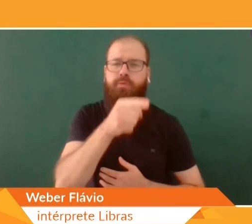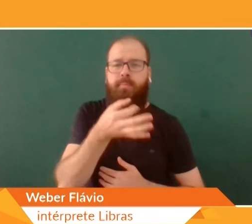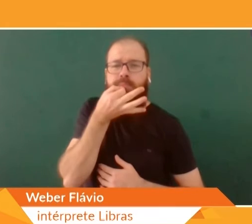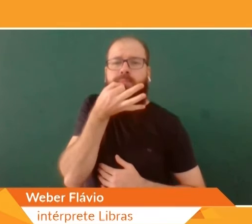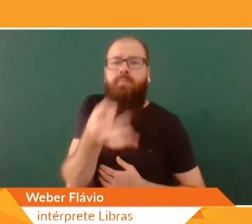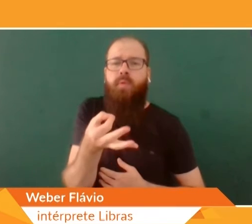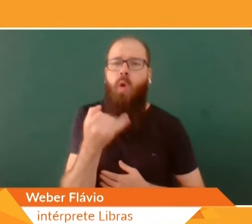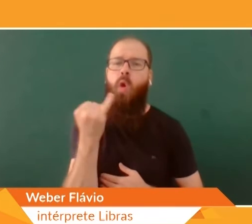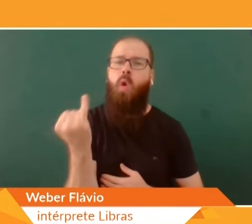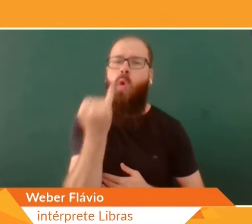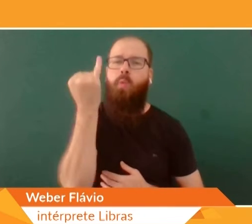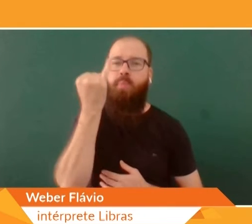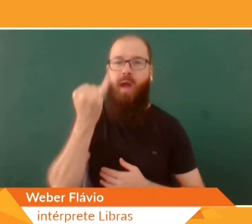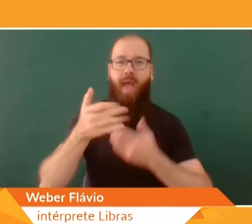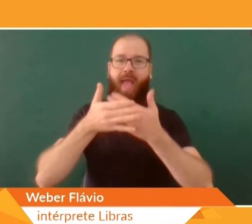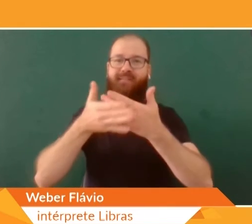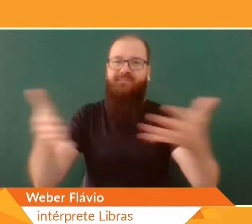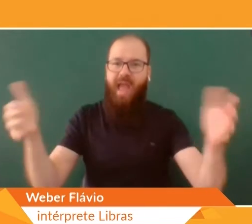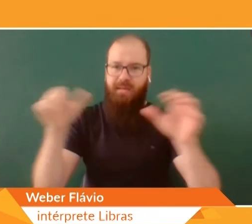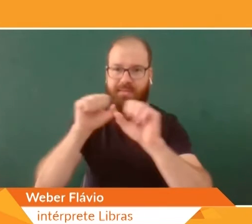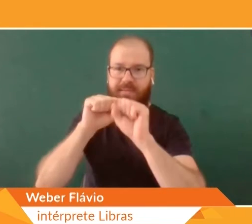educação bilíngue para surdos?